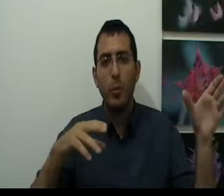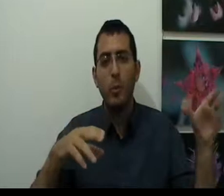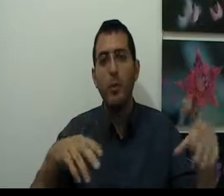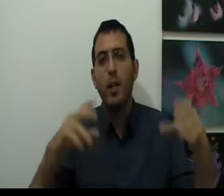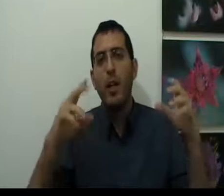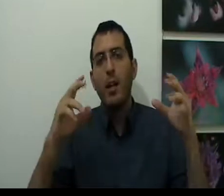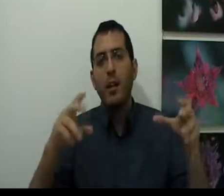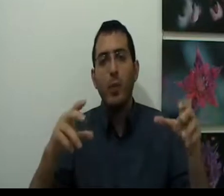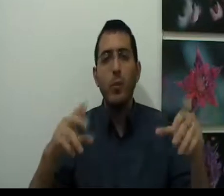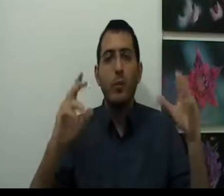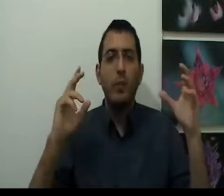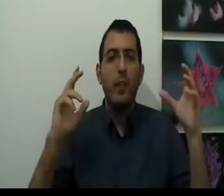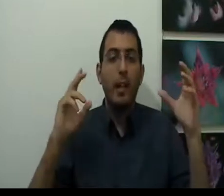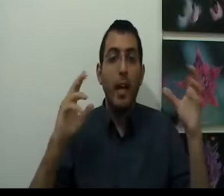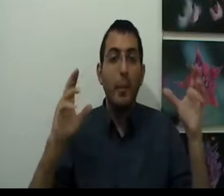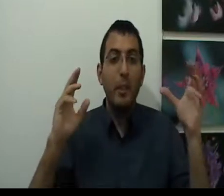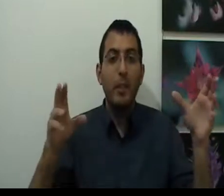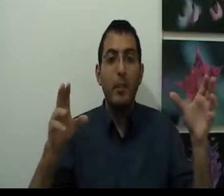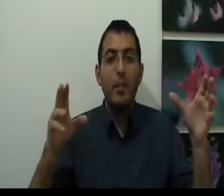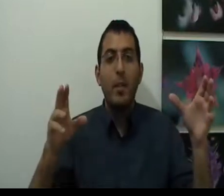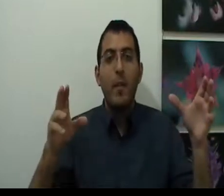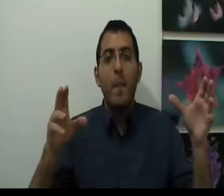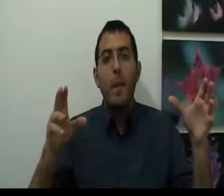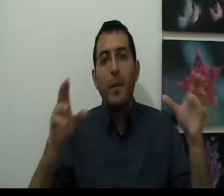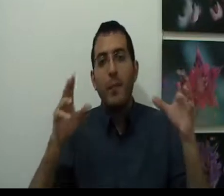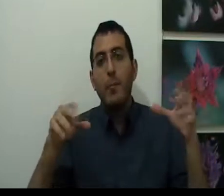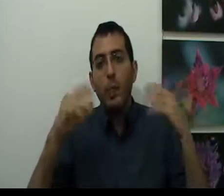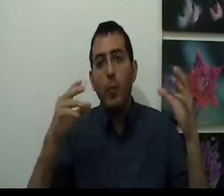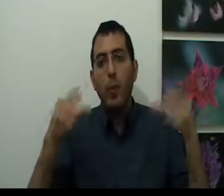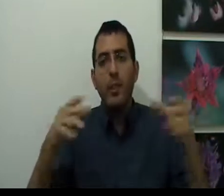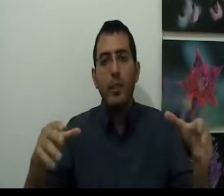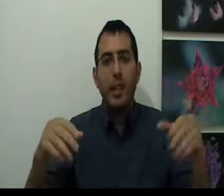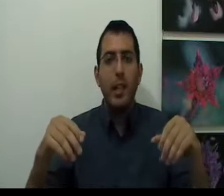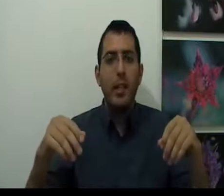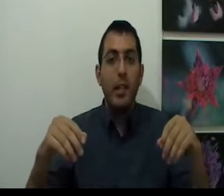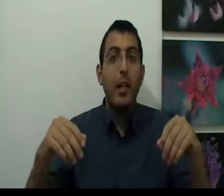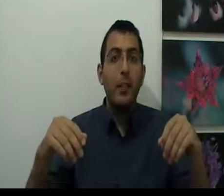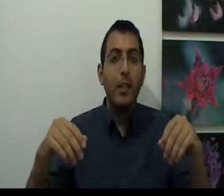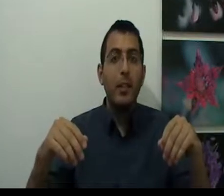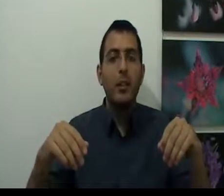תחויים. והרענו שבשביל הנאה האמיתית, בן אדם יהיה מוכן לוותר על הנאה מיידית.